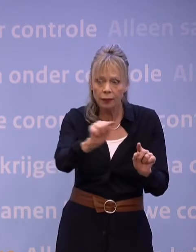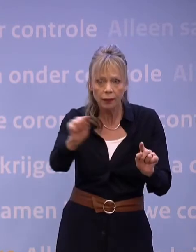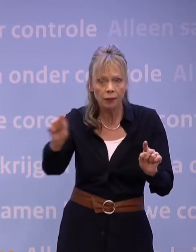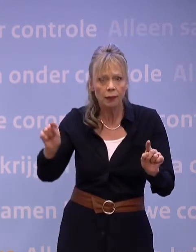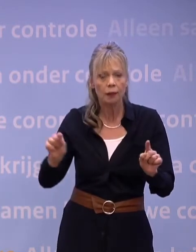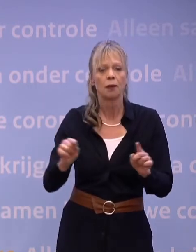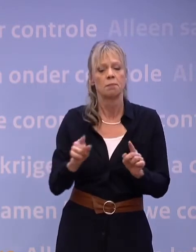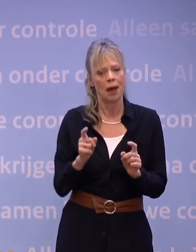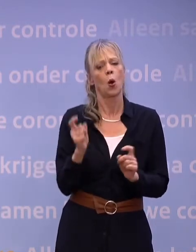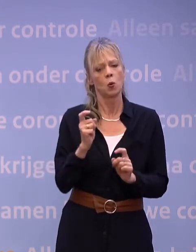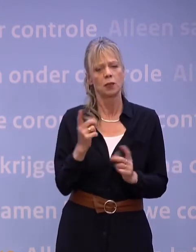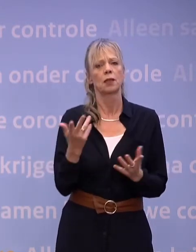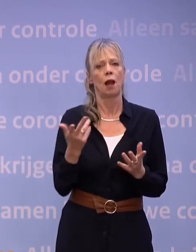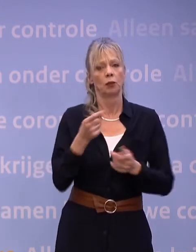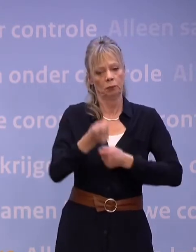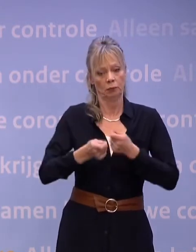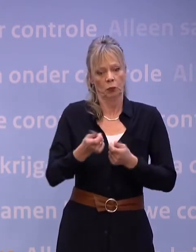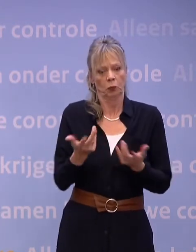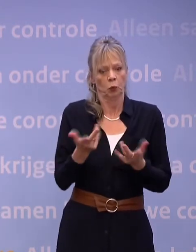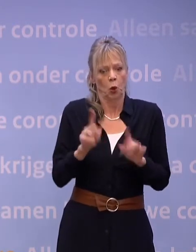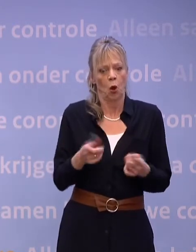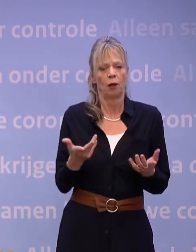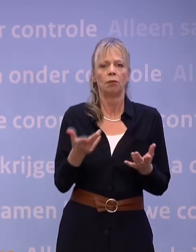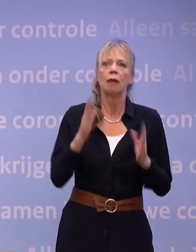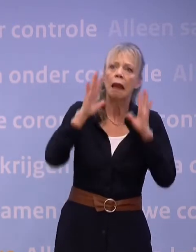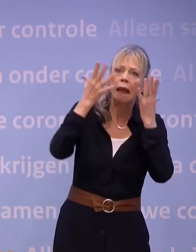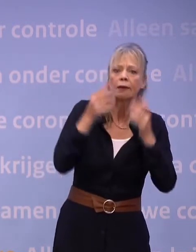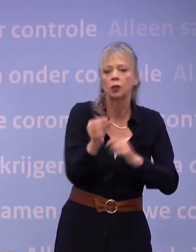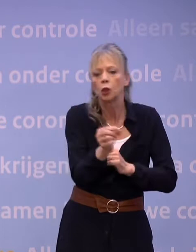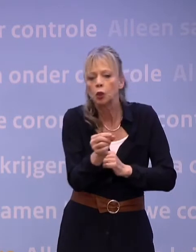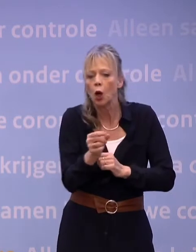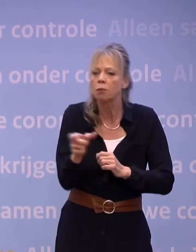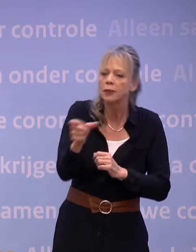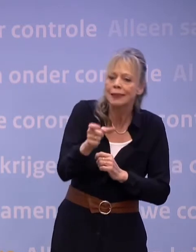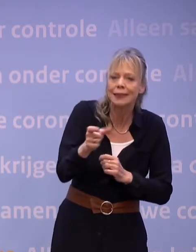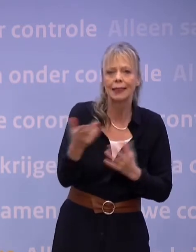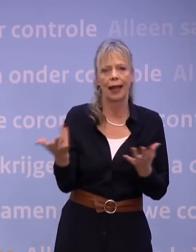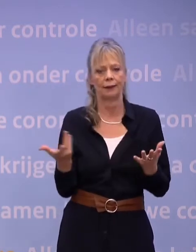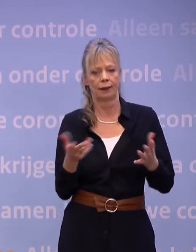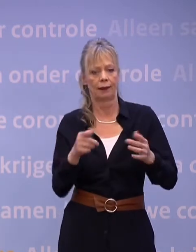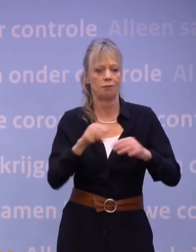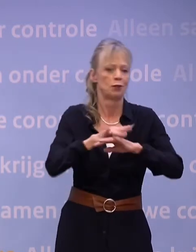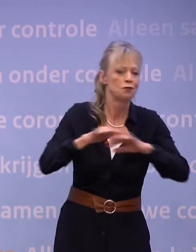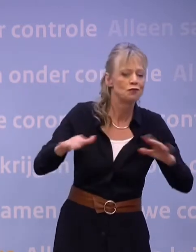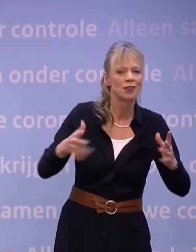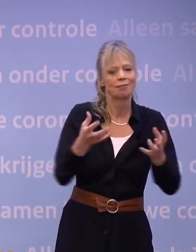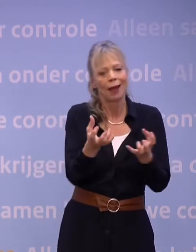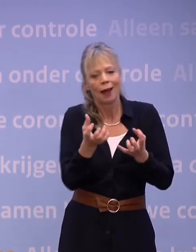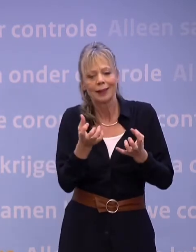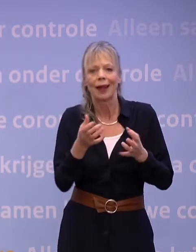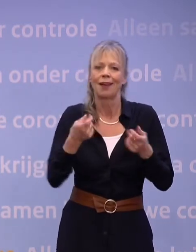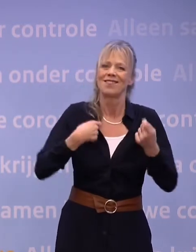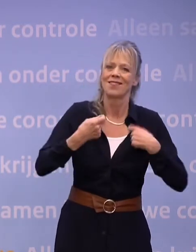om straks nog levendige dorpen en steden te hebben... ...met aantrekkelijke en afwisselende winkelstraten en